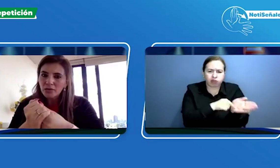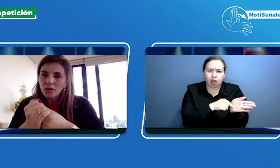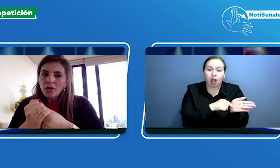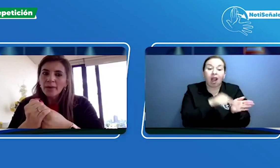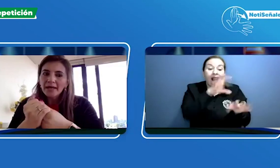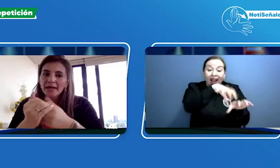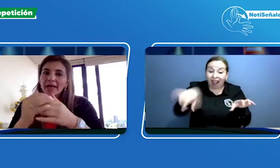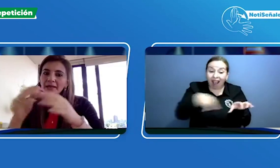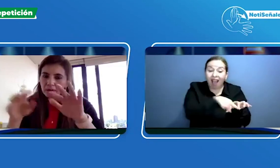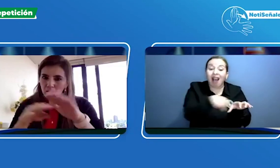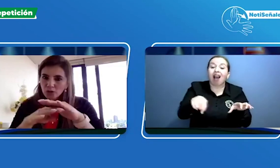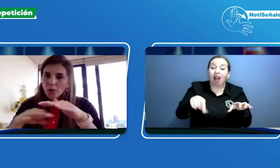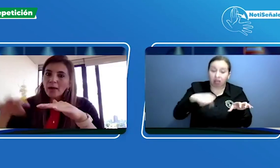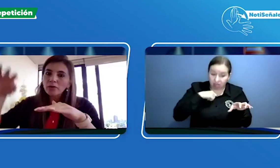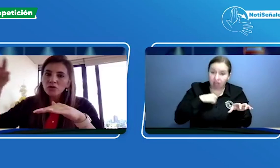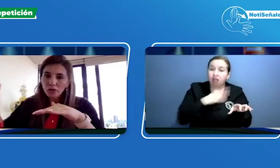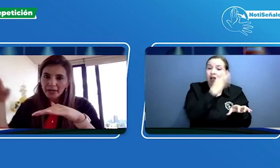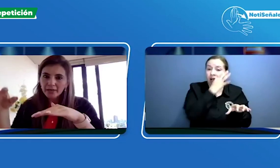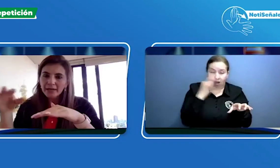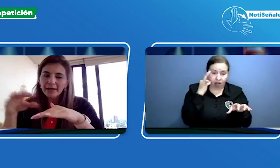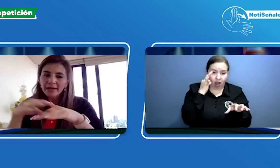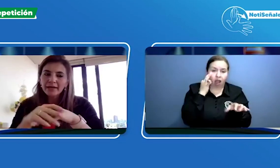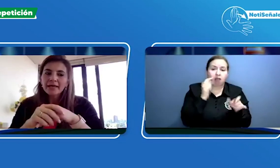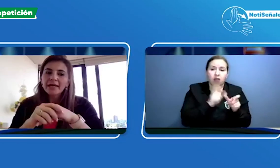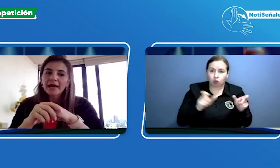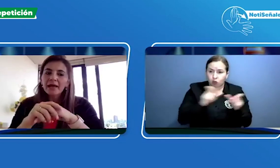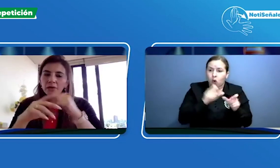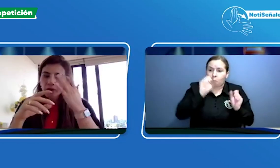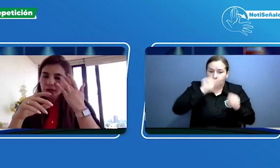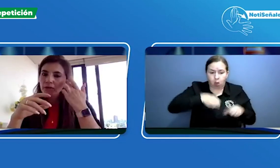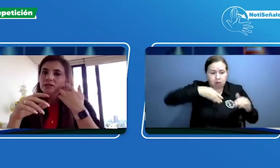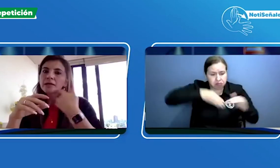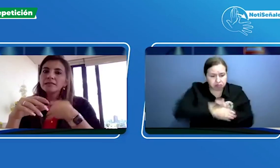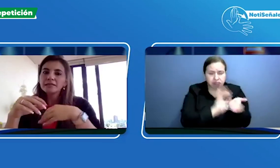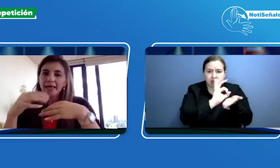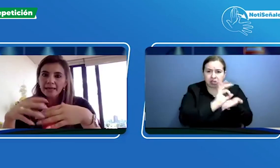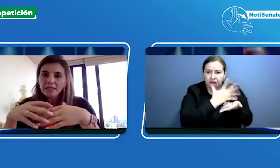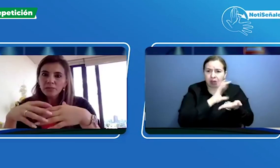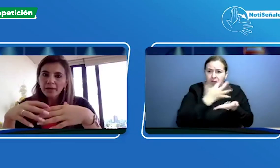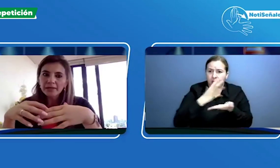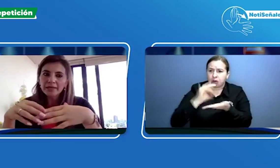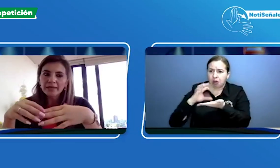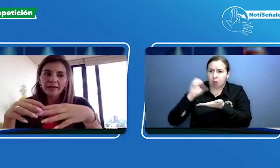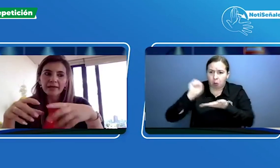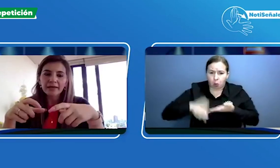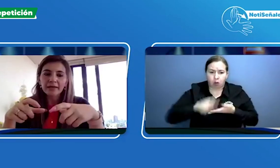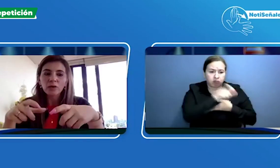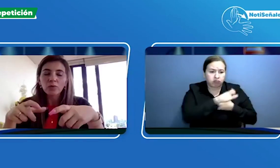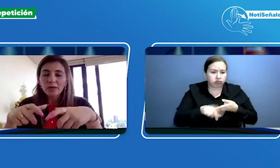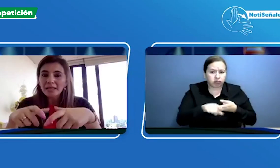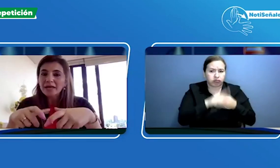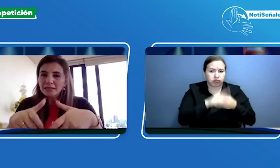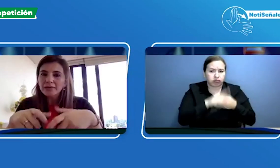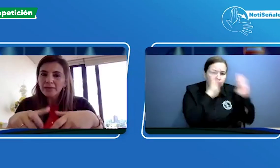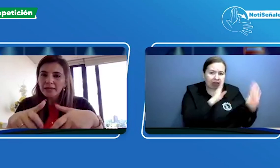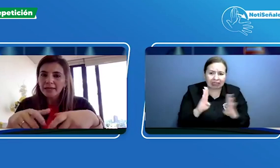para que nos podamos conectar y cada una de nuestras sedes pueda tener como esa accesibilidad